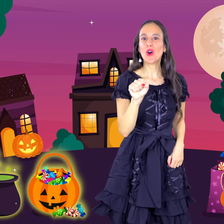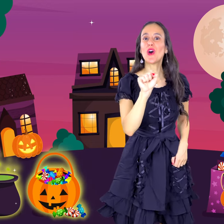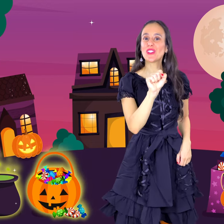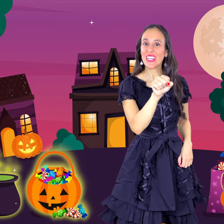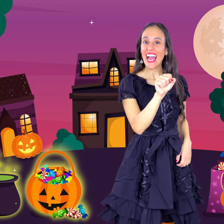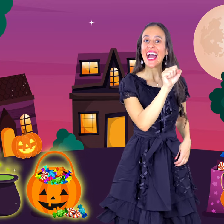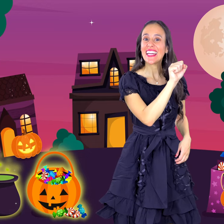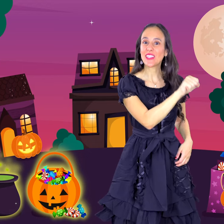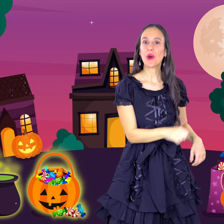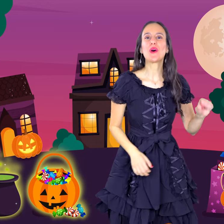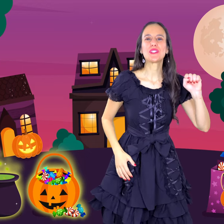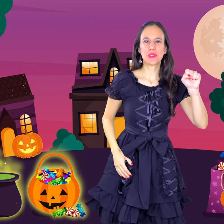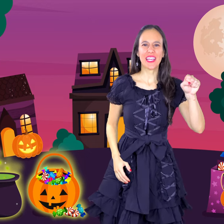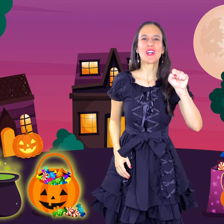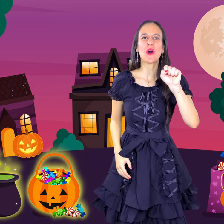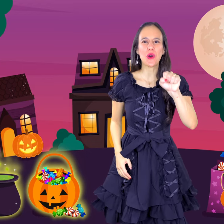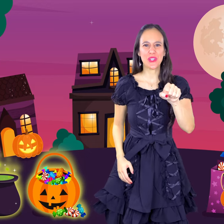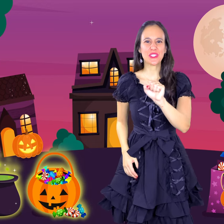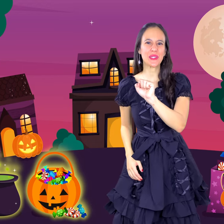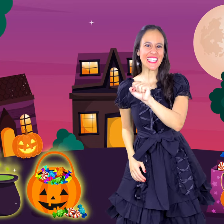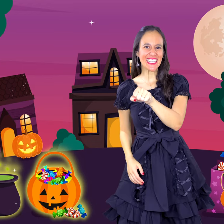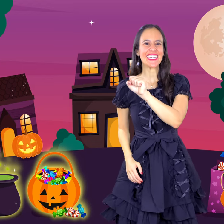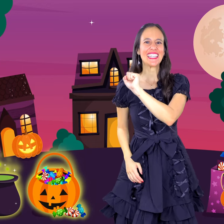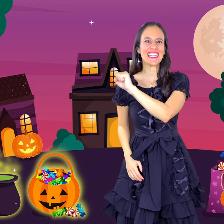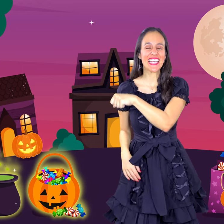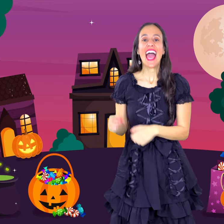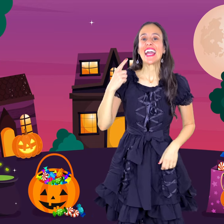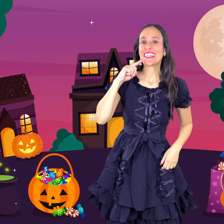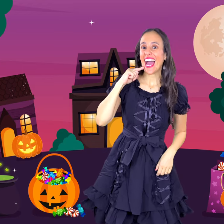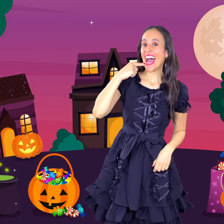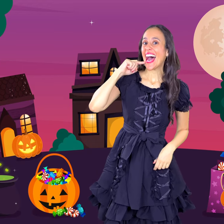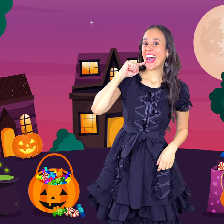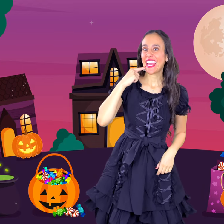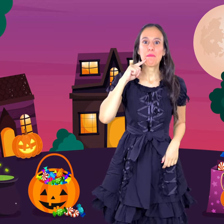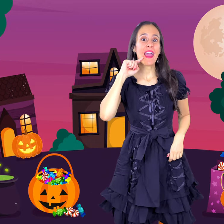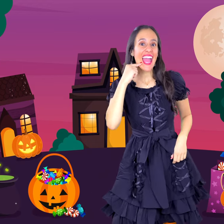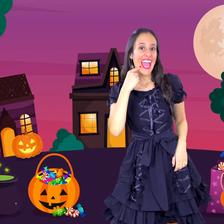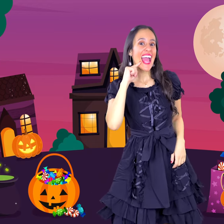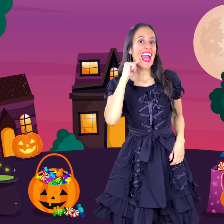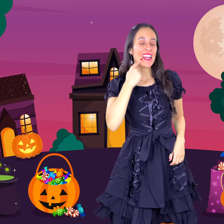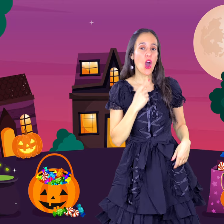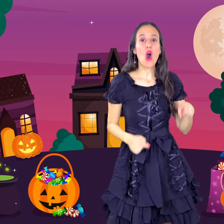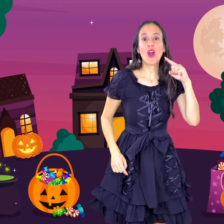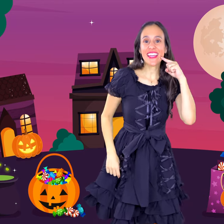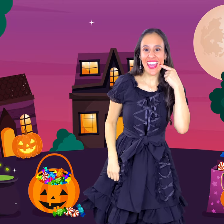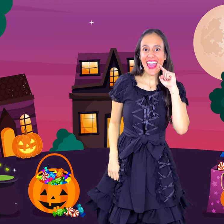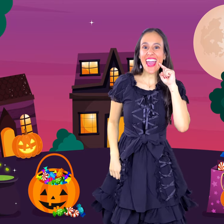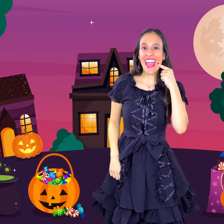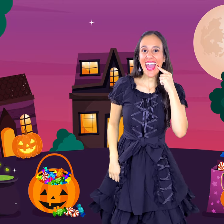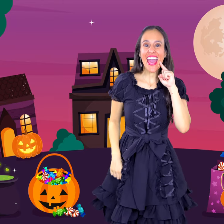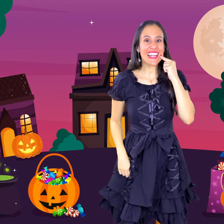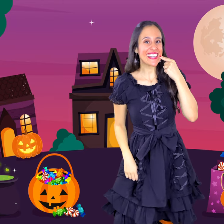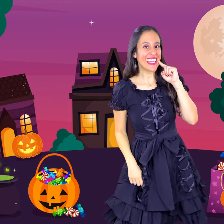o trato, trick or treat Caramelo candy